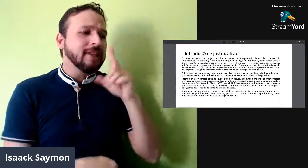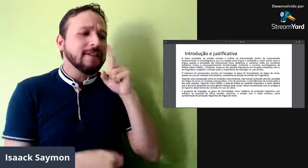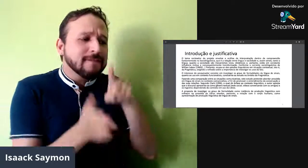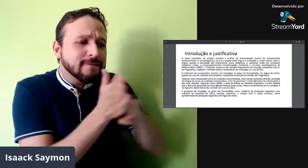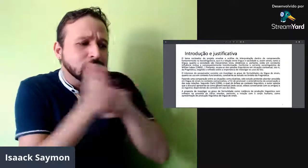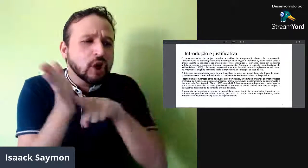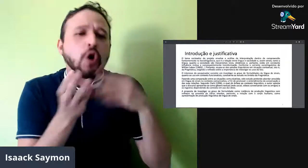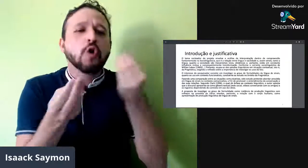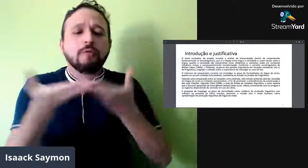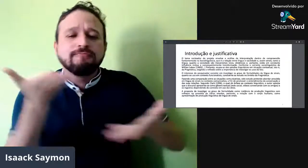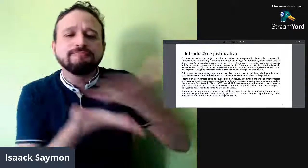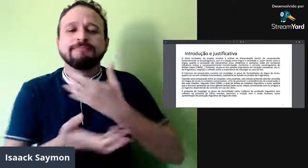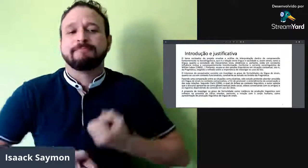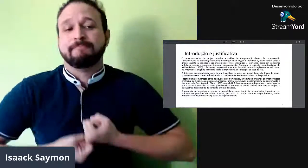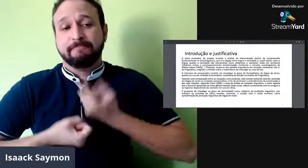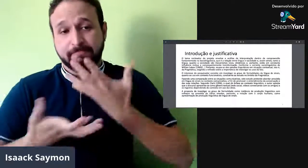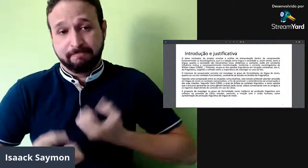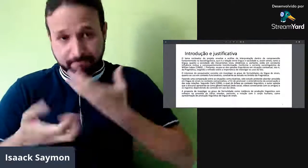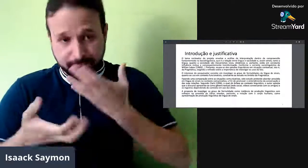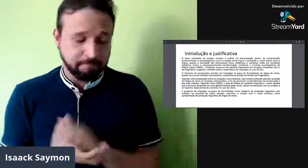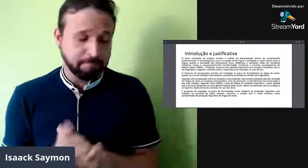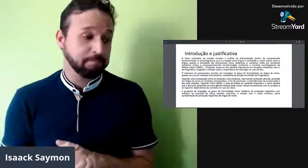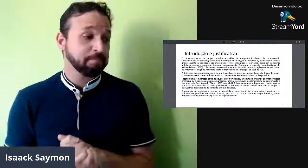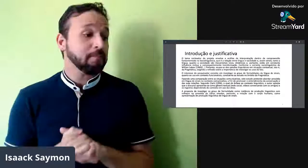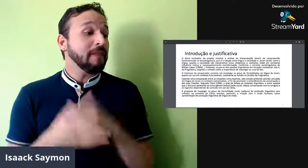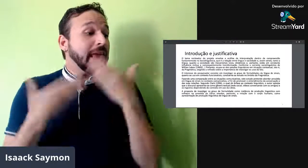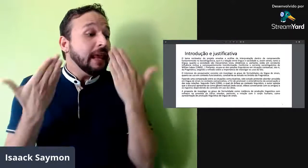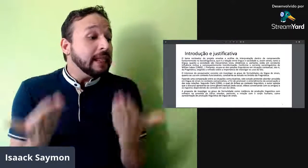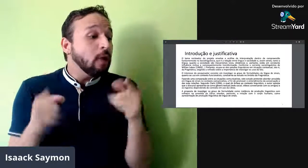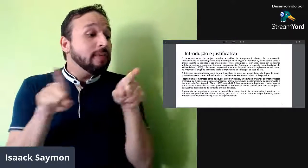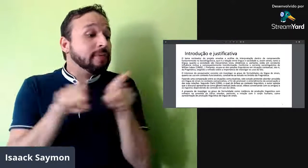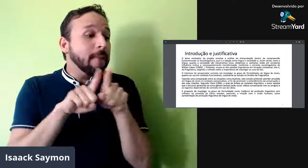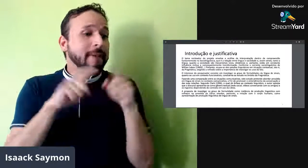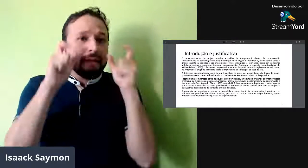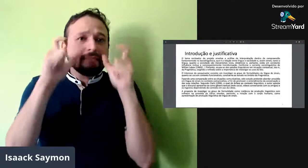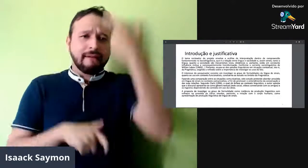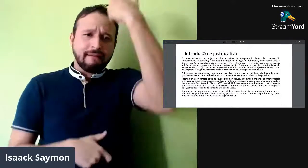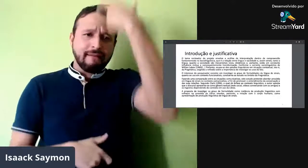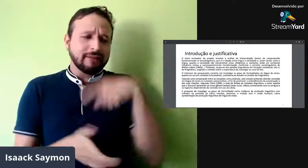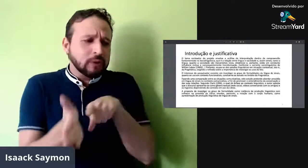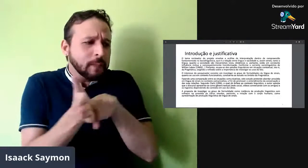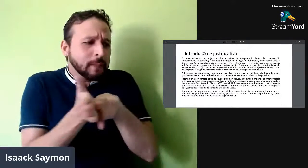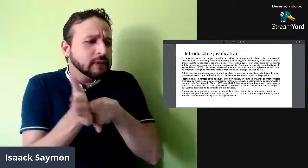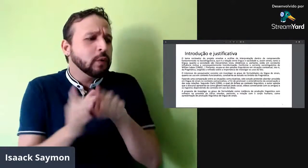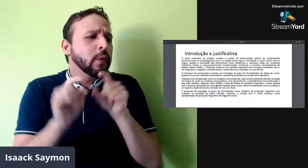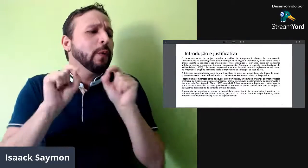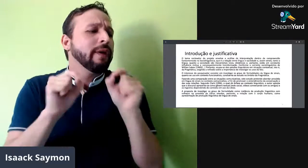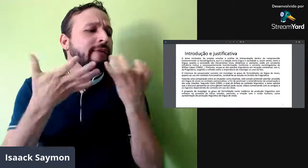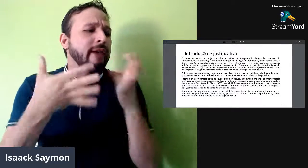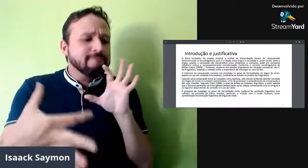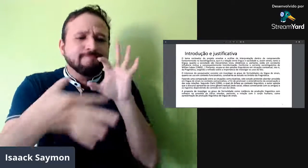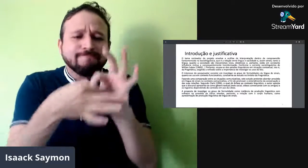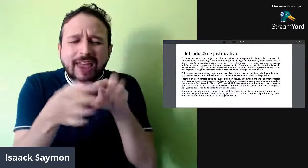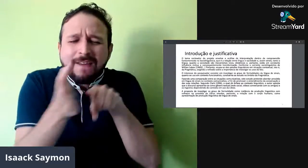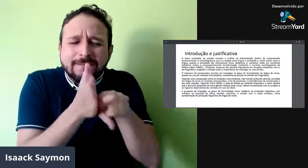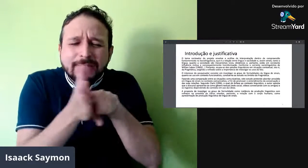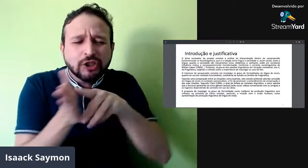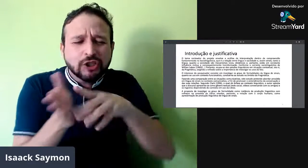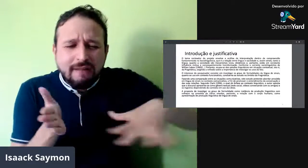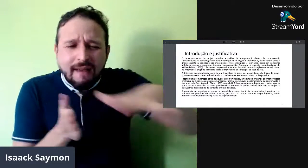E por isso que eu tenho bastante interesse nessa área, né, o interesse de pesquisar esse